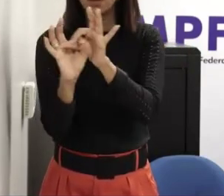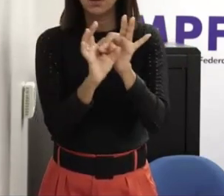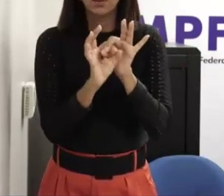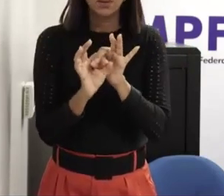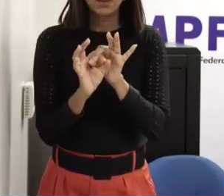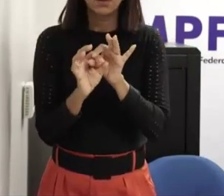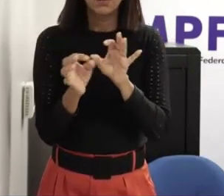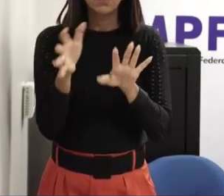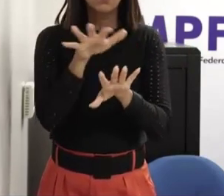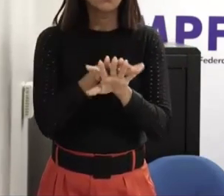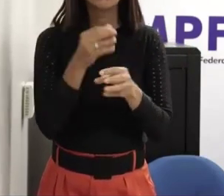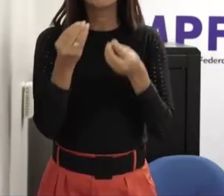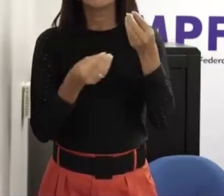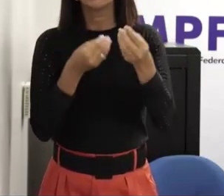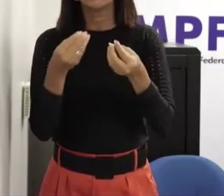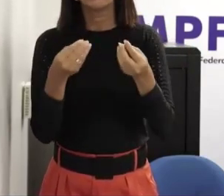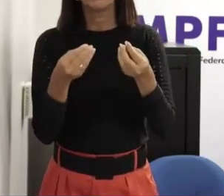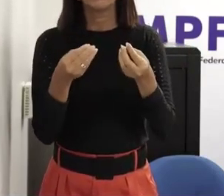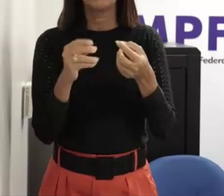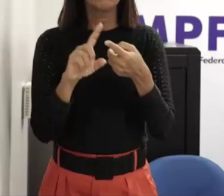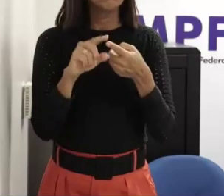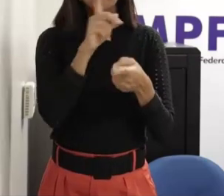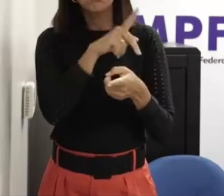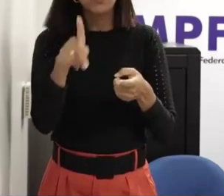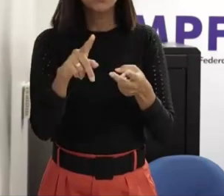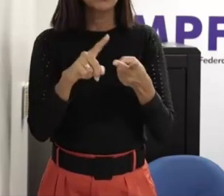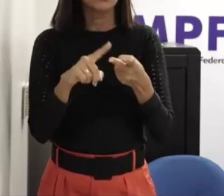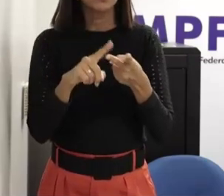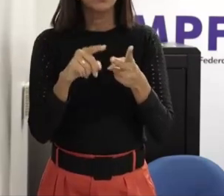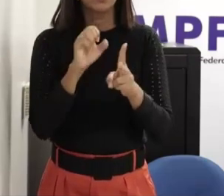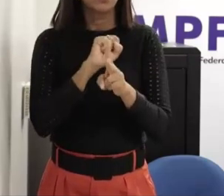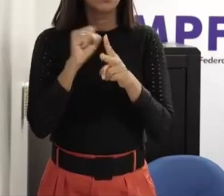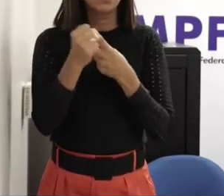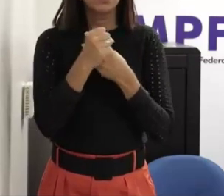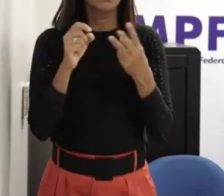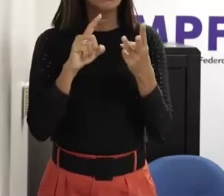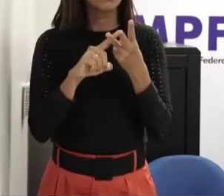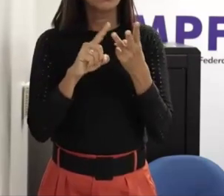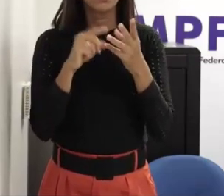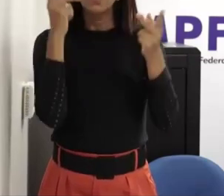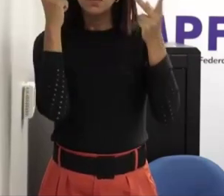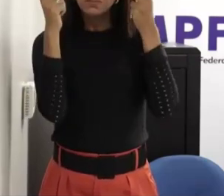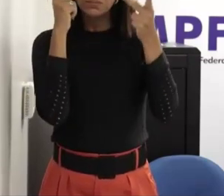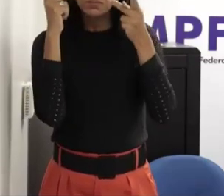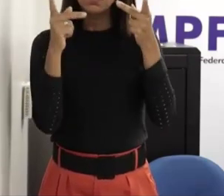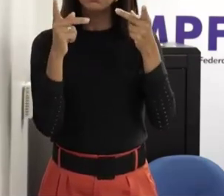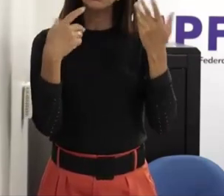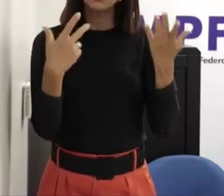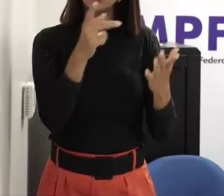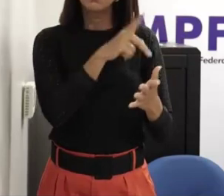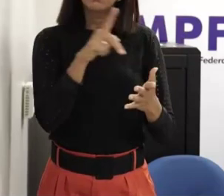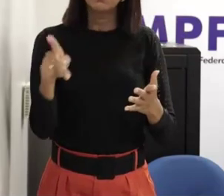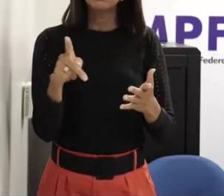então a presença dos profissionais sejam psicólogos assistentes sociais que vem somar com a equipe que já tem de pedagogos